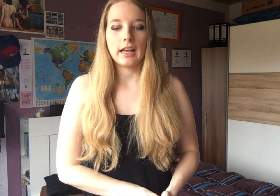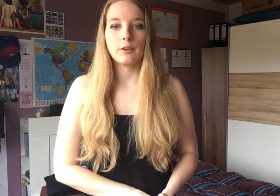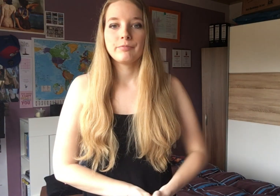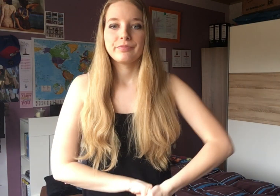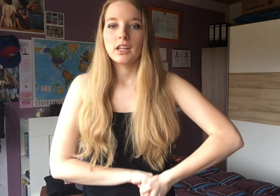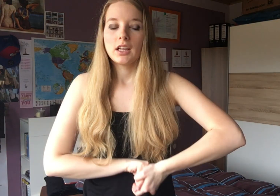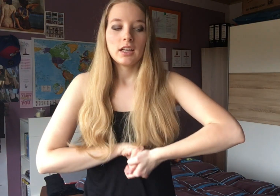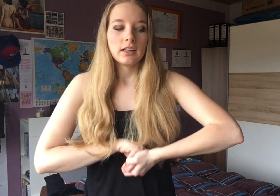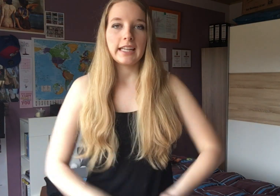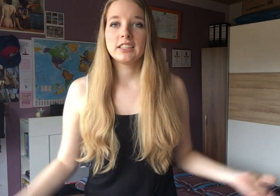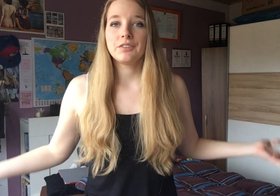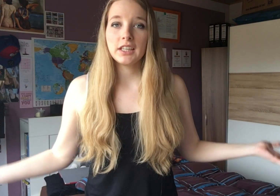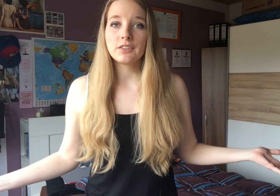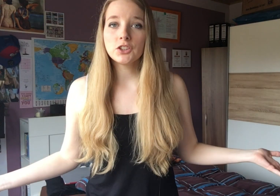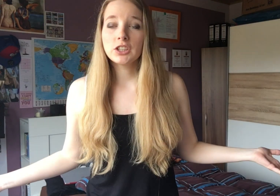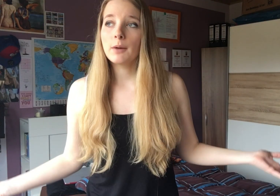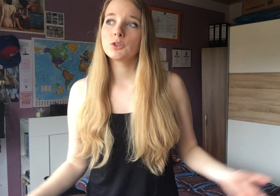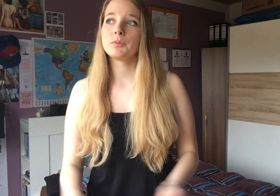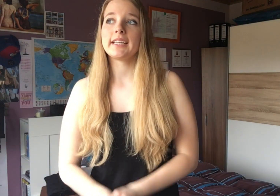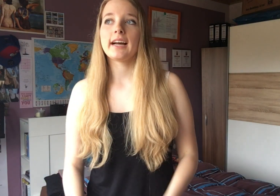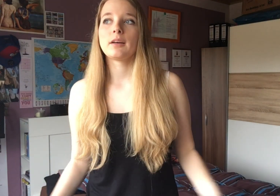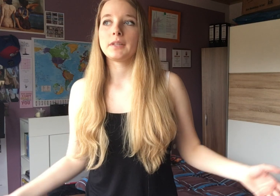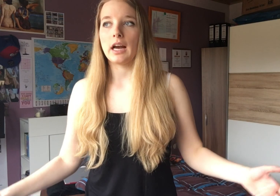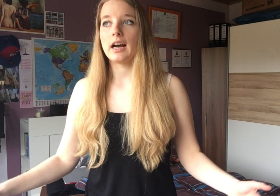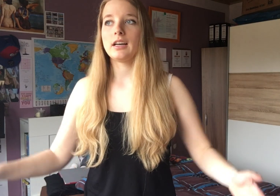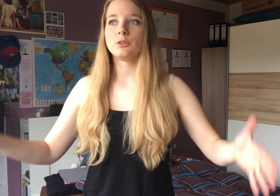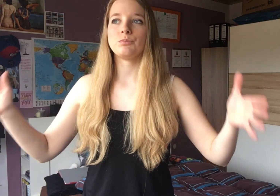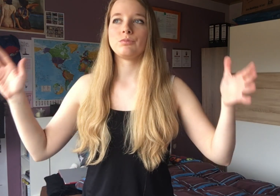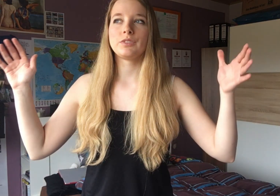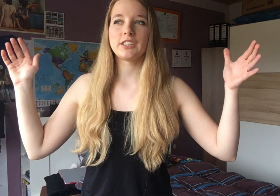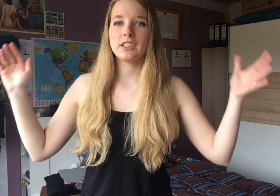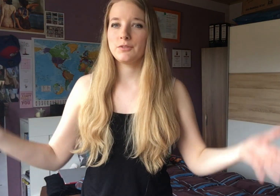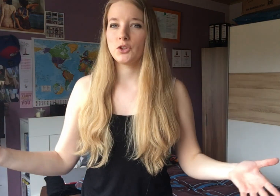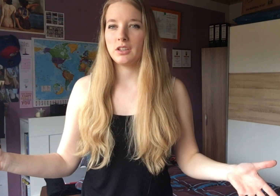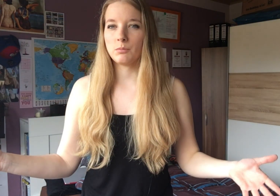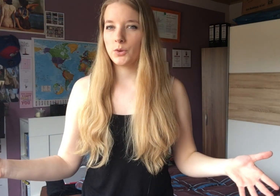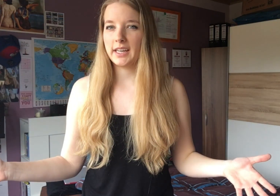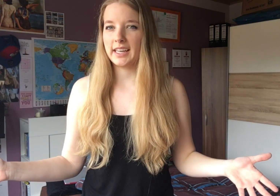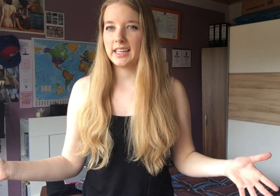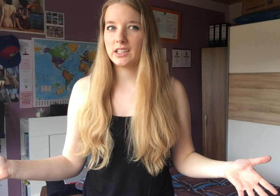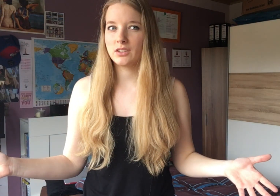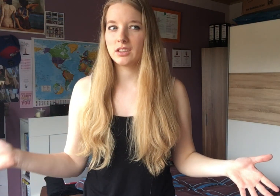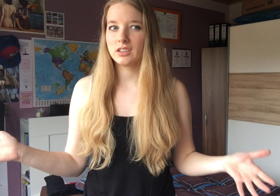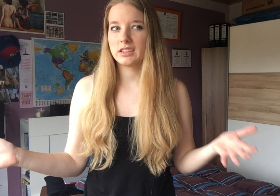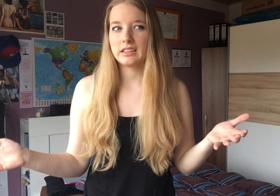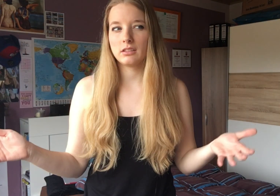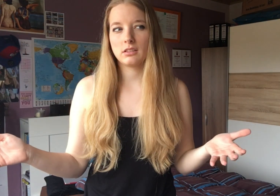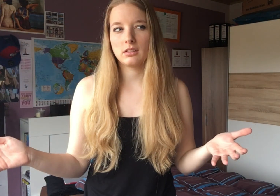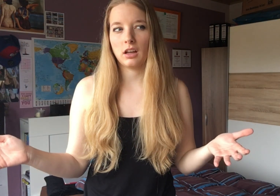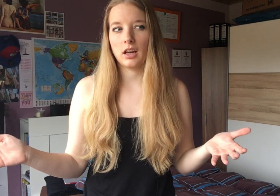Ja. Dass ich das viele gewünscht haben und mir gedacht habe, ja, das ist jetzt schon ein Monat her oder drei,